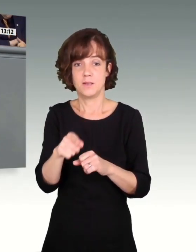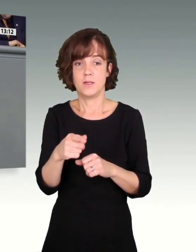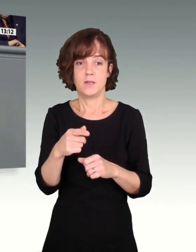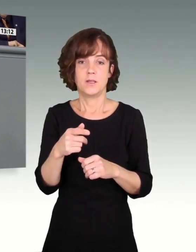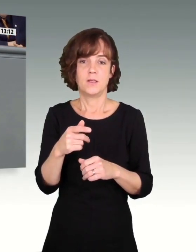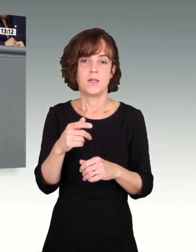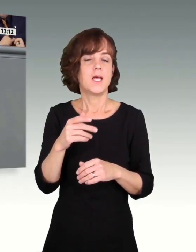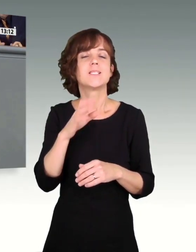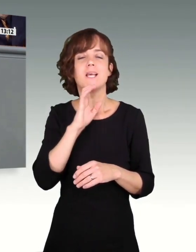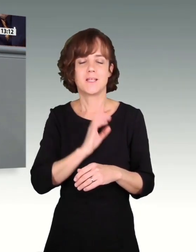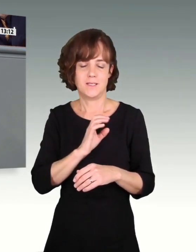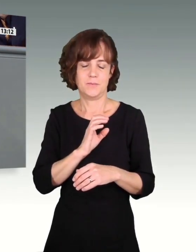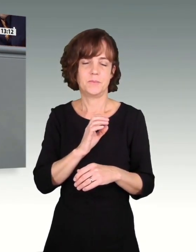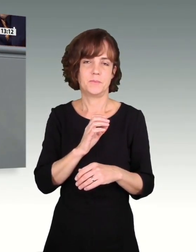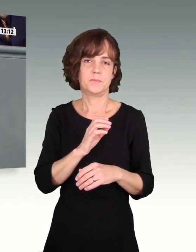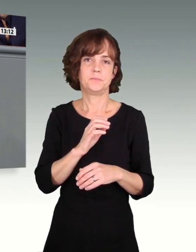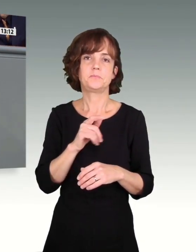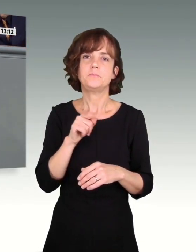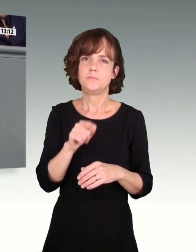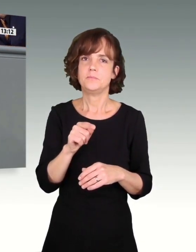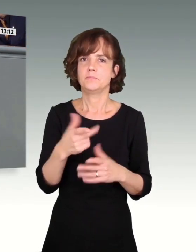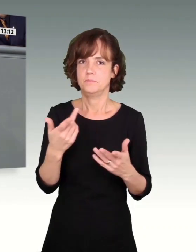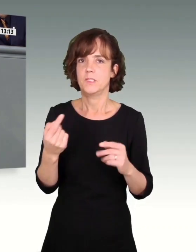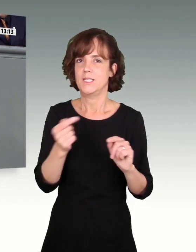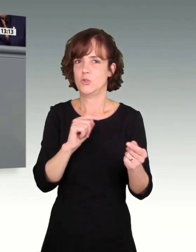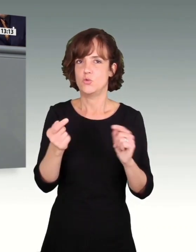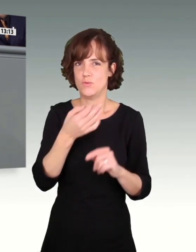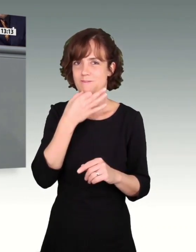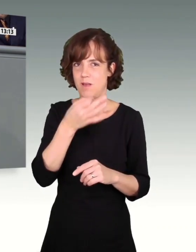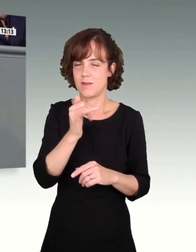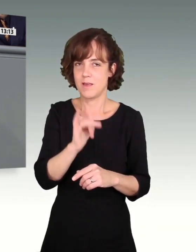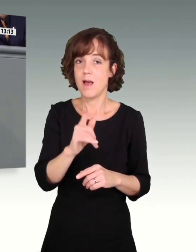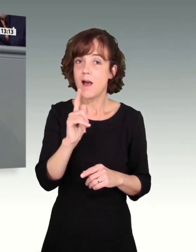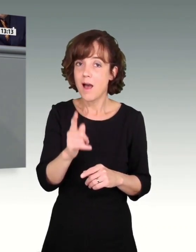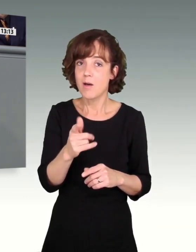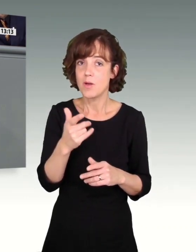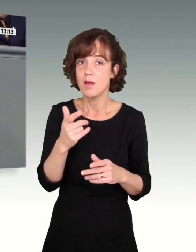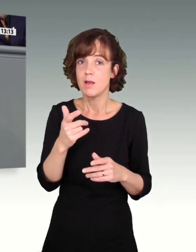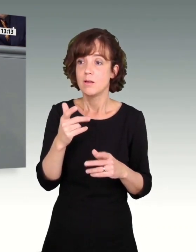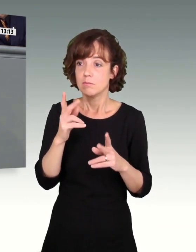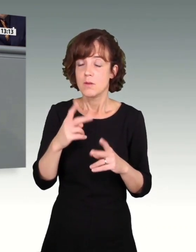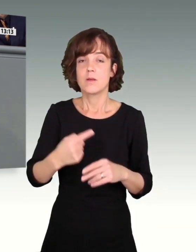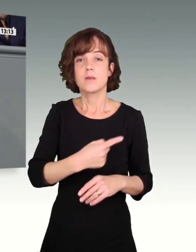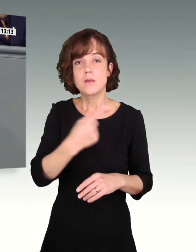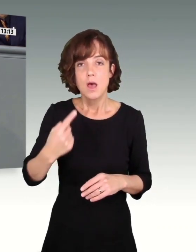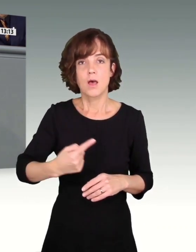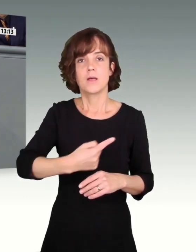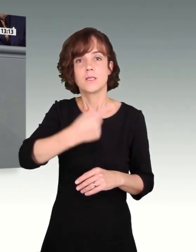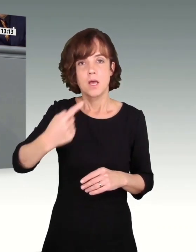Entschuldigung. Cent. Das ist natürlich Diskussionsfrage. Aber letztlich passt man es jährlich an.